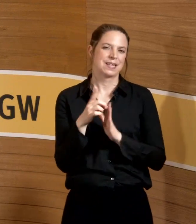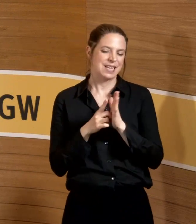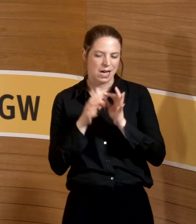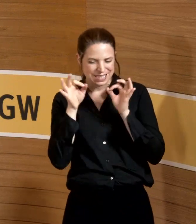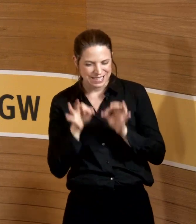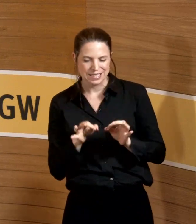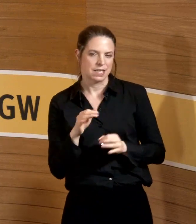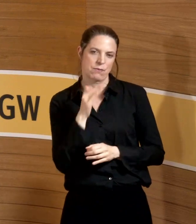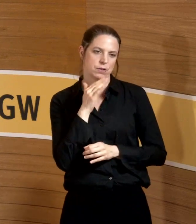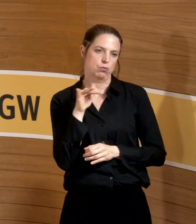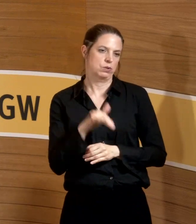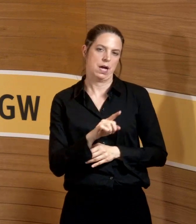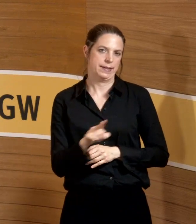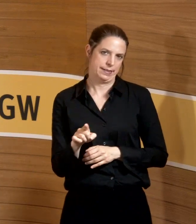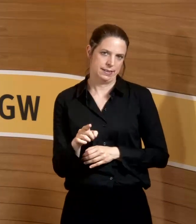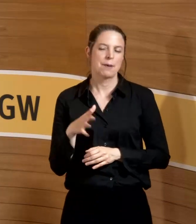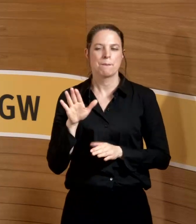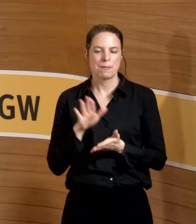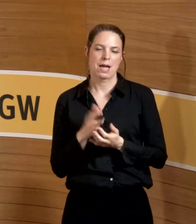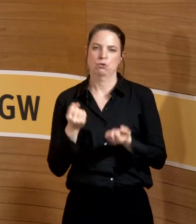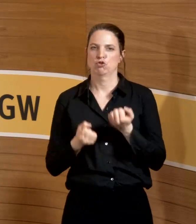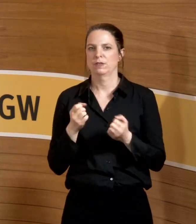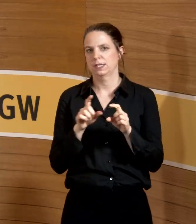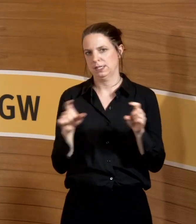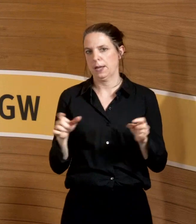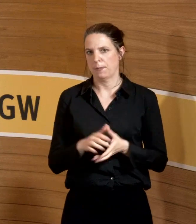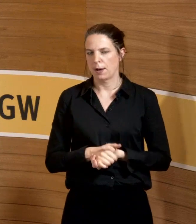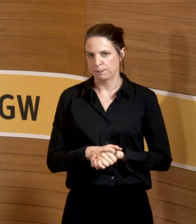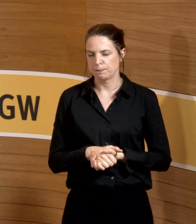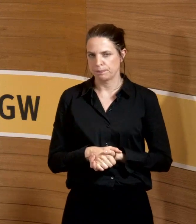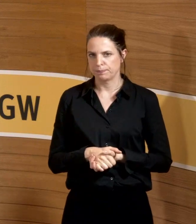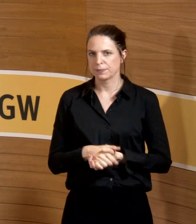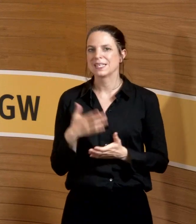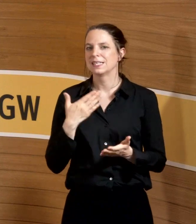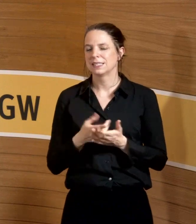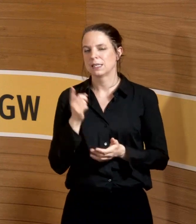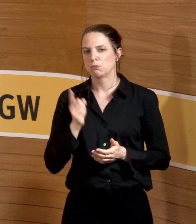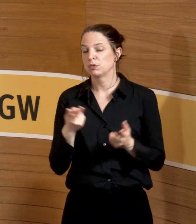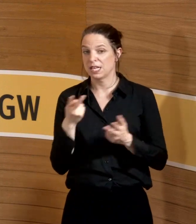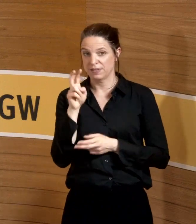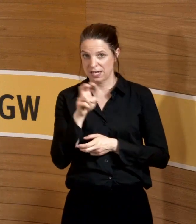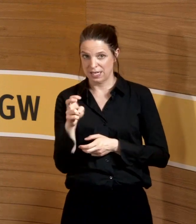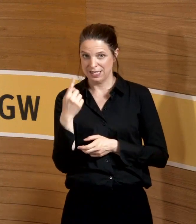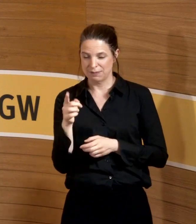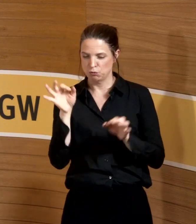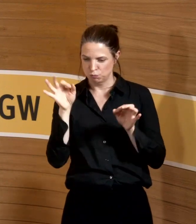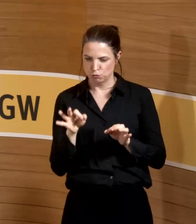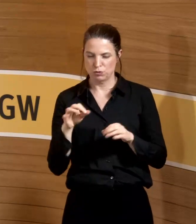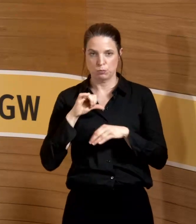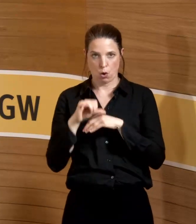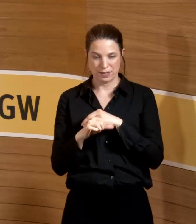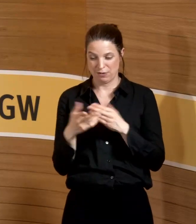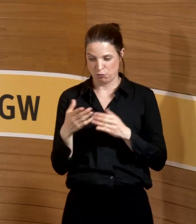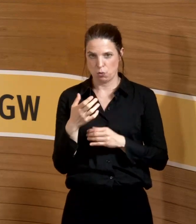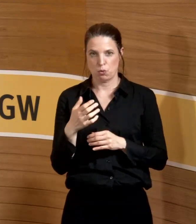differenzieren. Also es bleibt weiterhin schwierig. Und insofern muss entweder das Klinikum für den bestimmten OP, wo